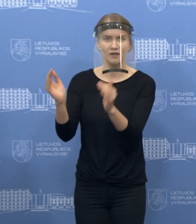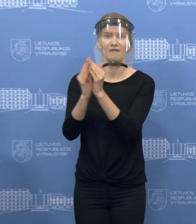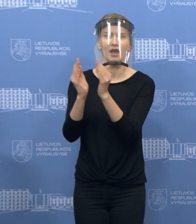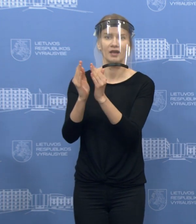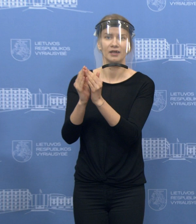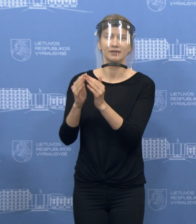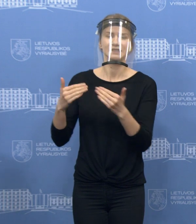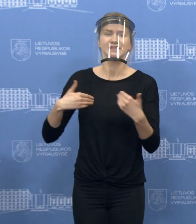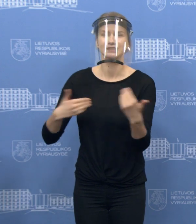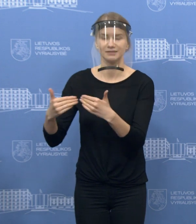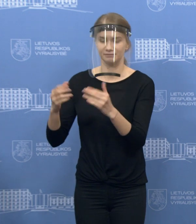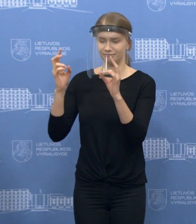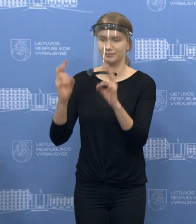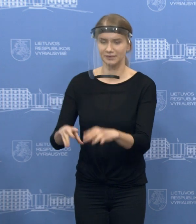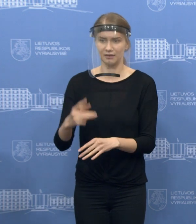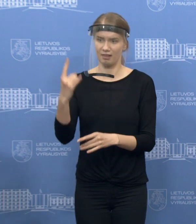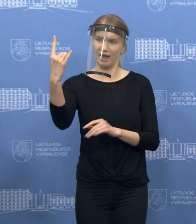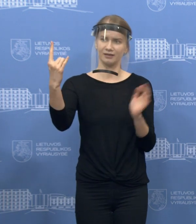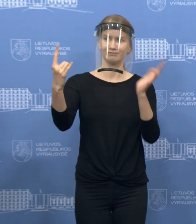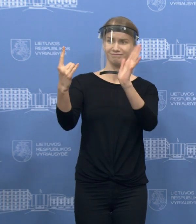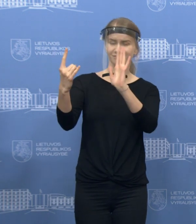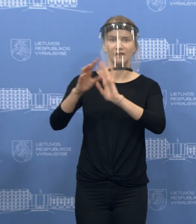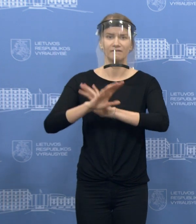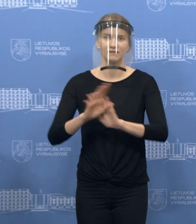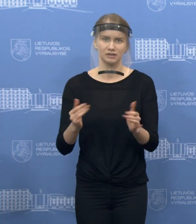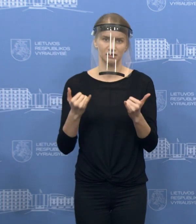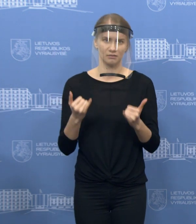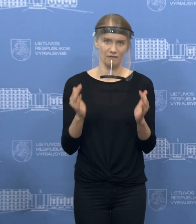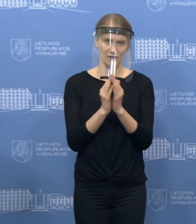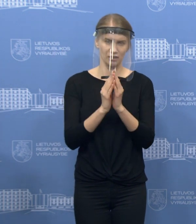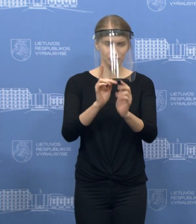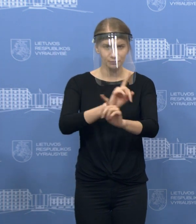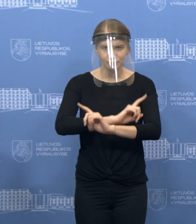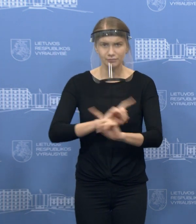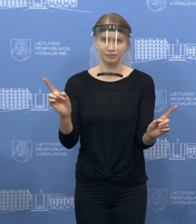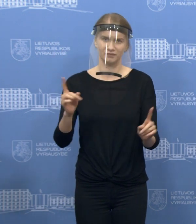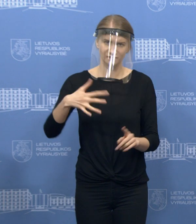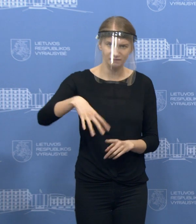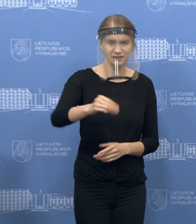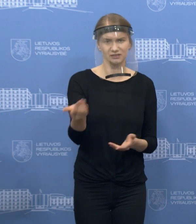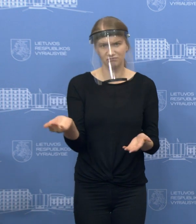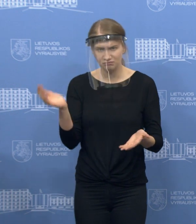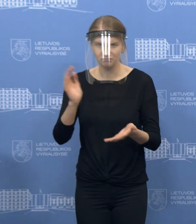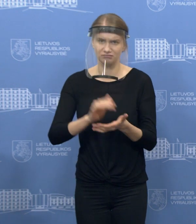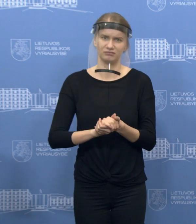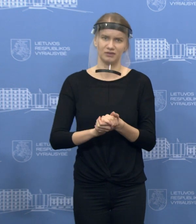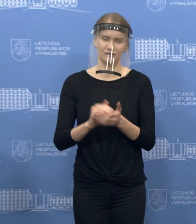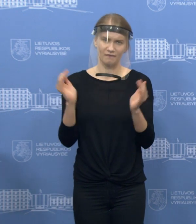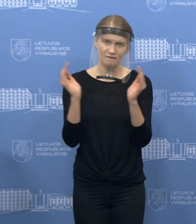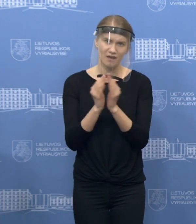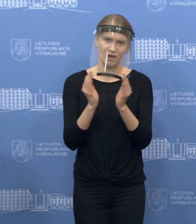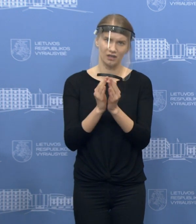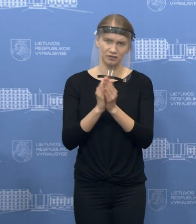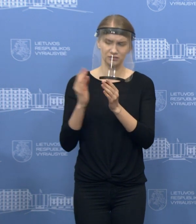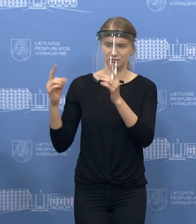arba pamuojokite per langą. Šios vėlykos yra kitokios, jos bus kitokios, reikia susitaikyti ir savo